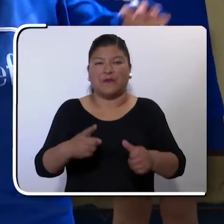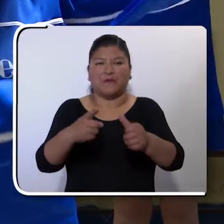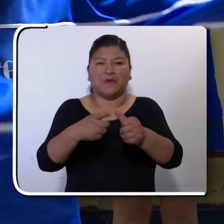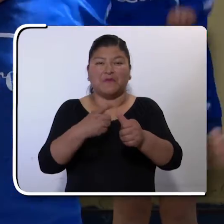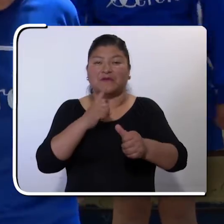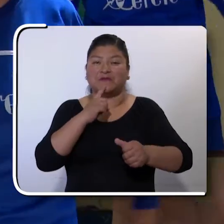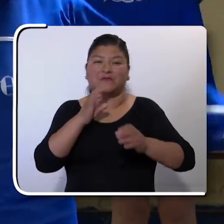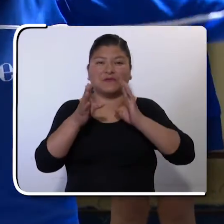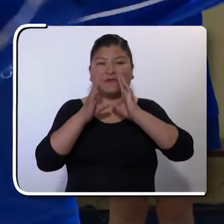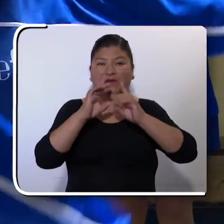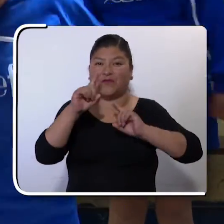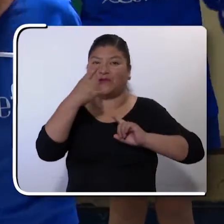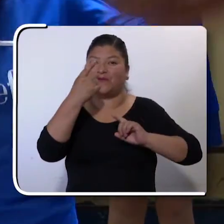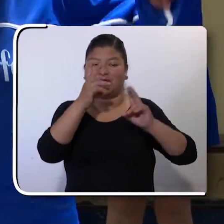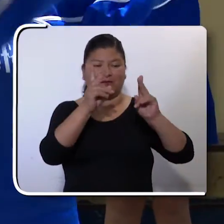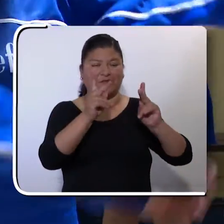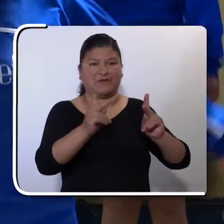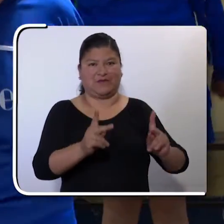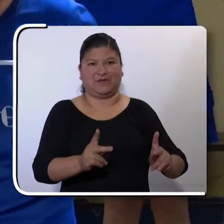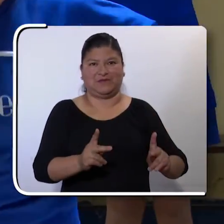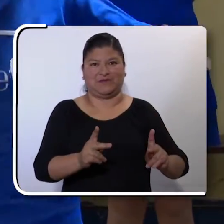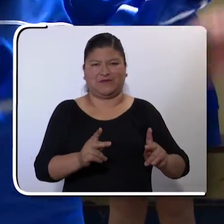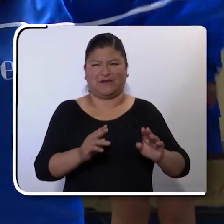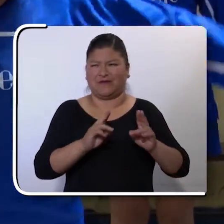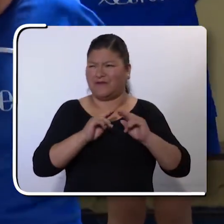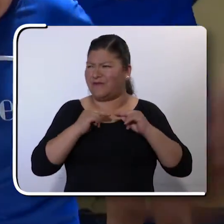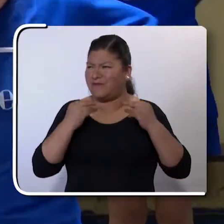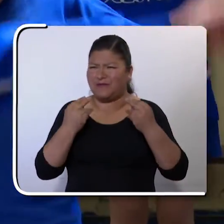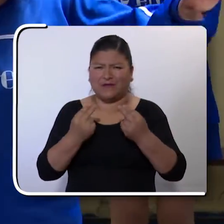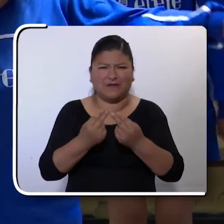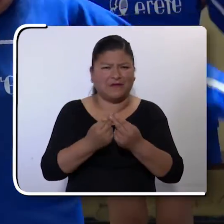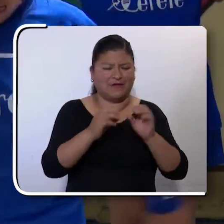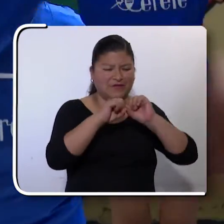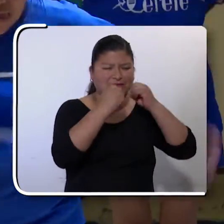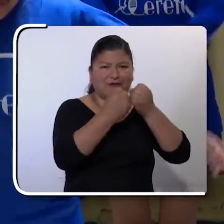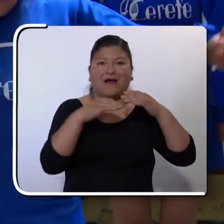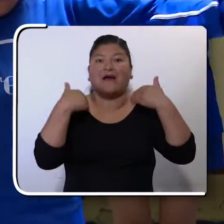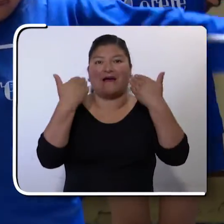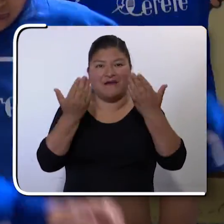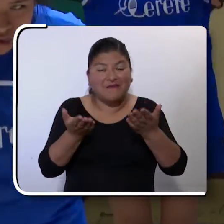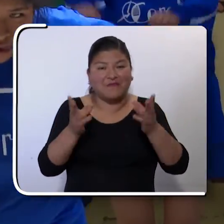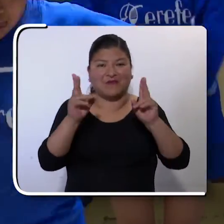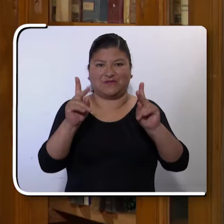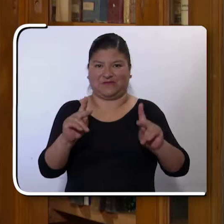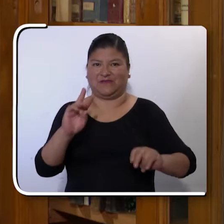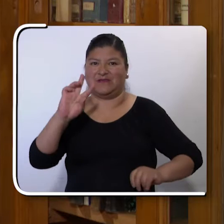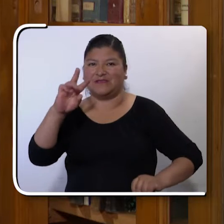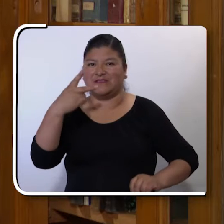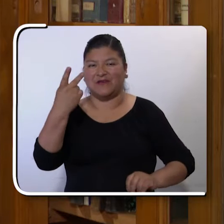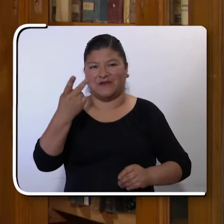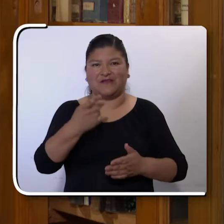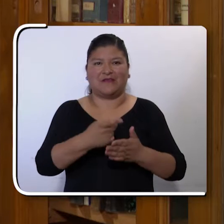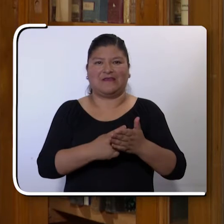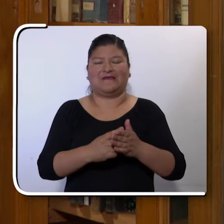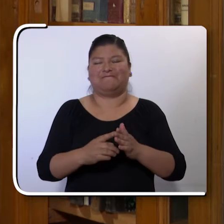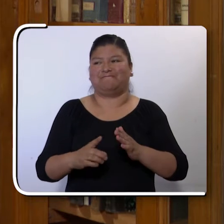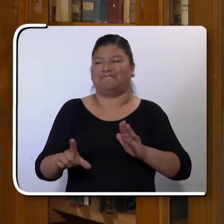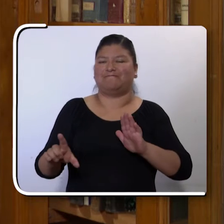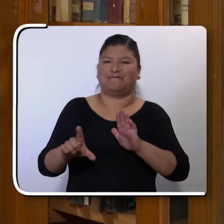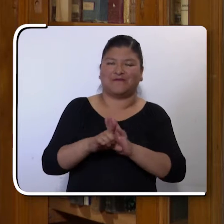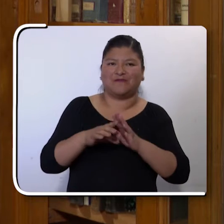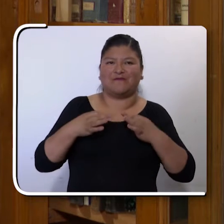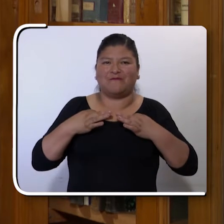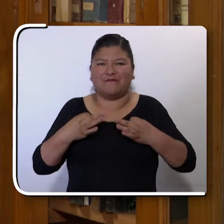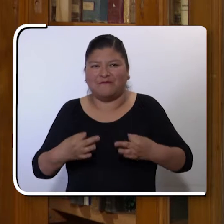Primero, estamos hablando de una persona. Y en la humanidad, en una sociedad, habemos personas. Segundo, que tiene ciertas